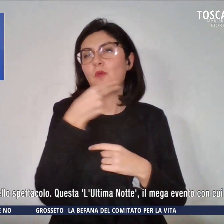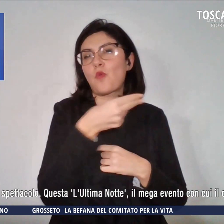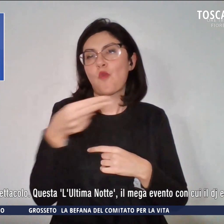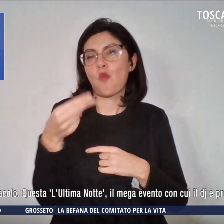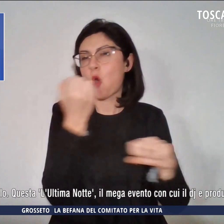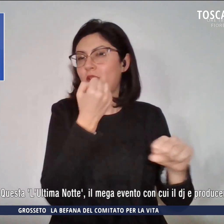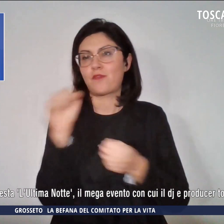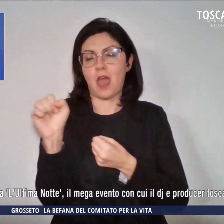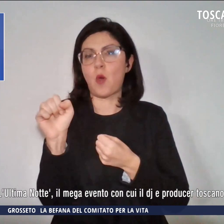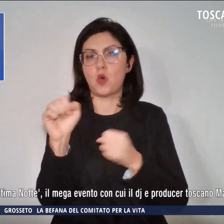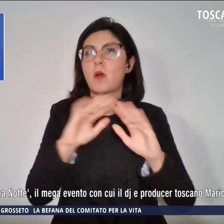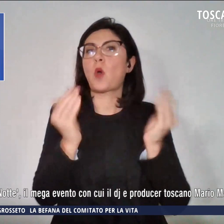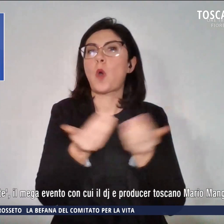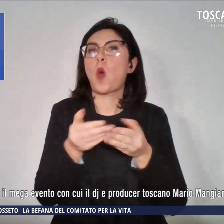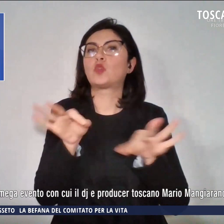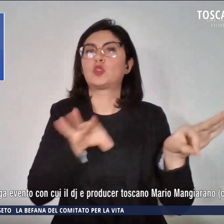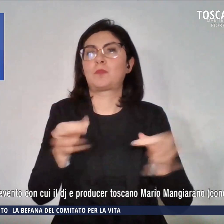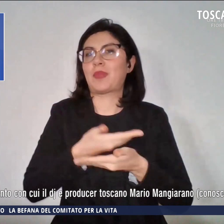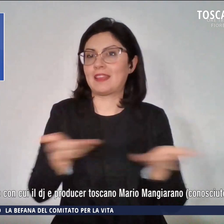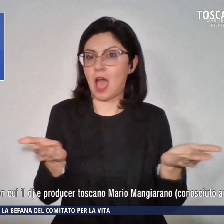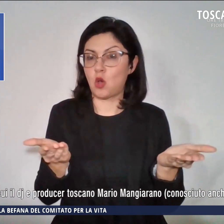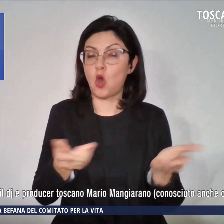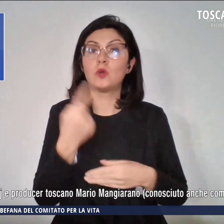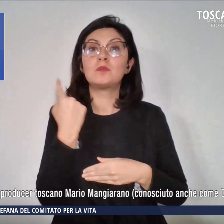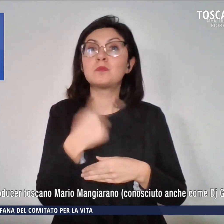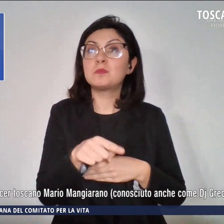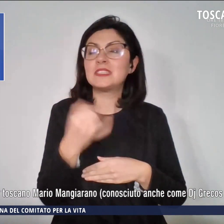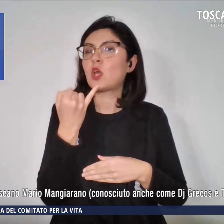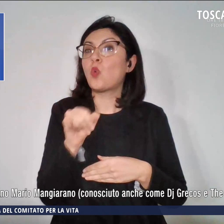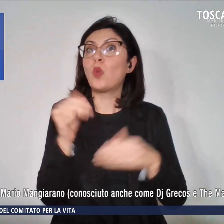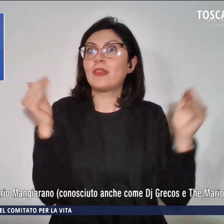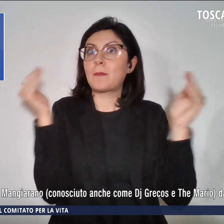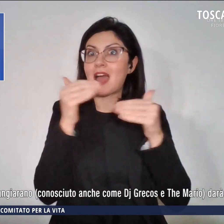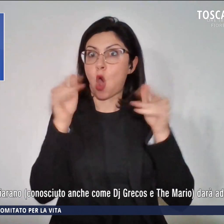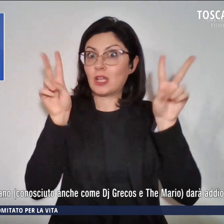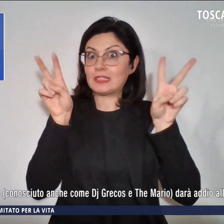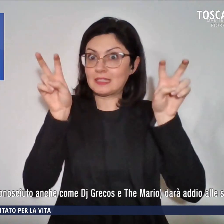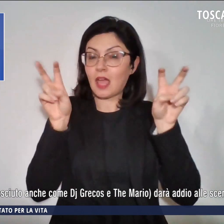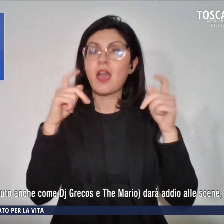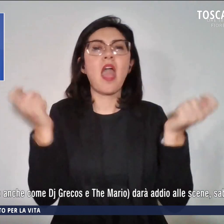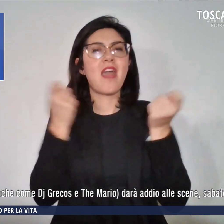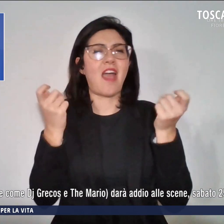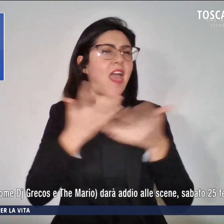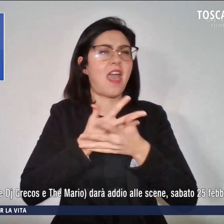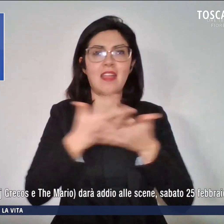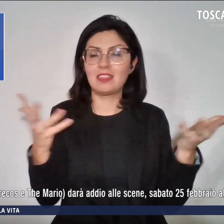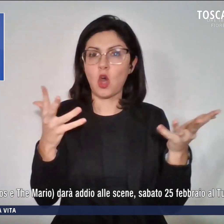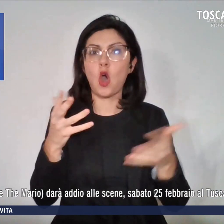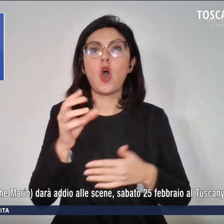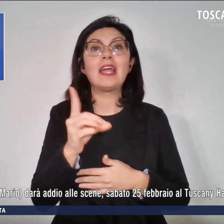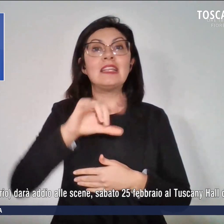spettacolo. Questa è l'ultima notte, il mega evento con cui il DJ Mario